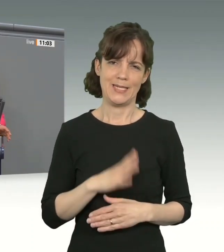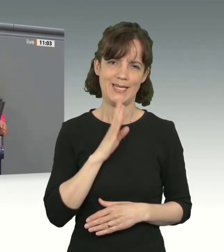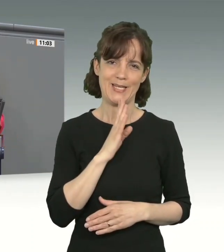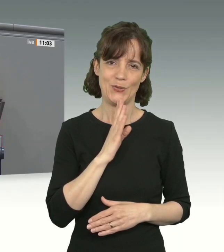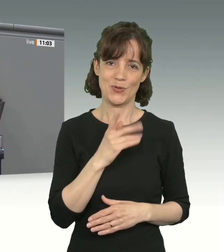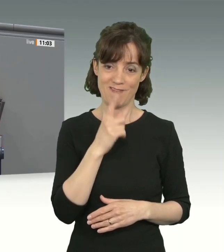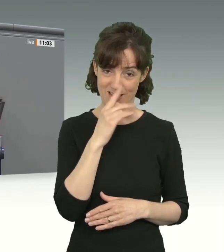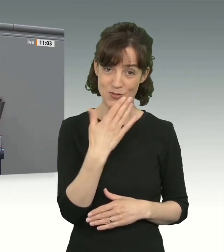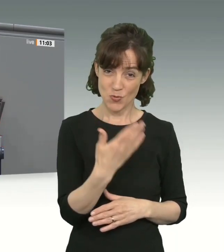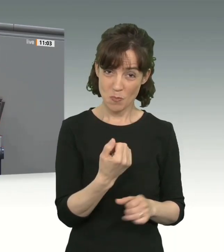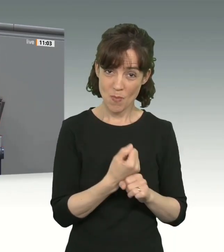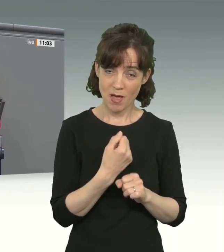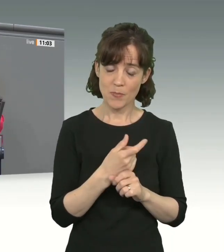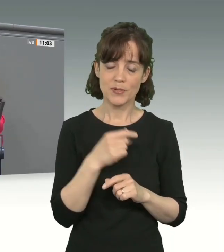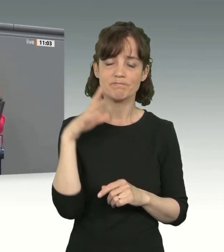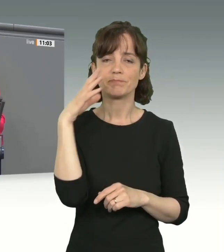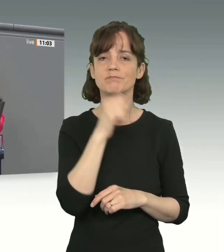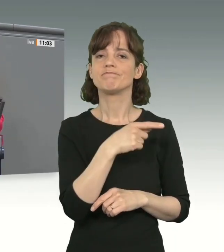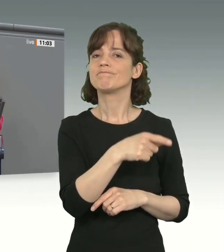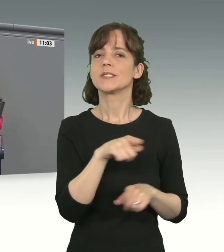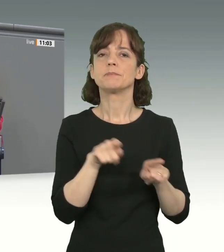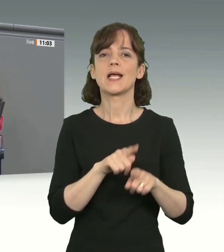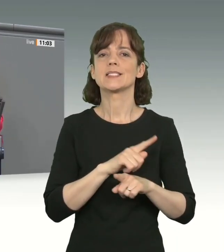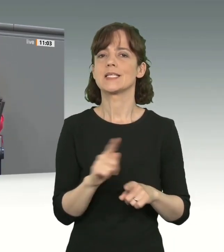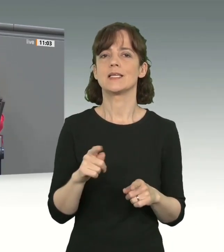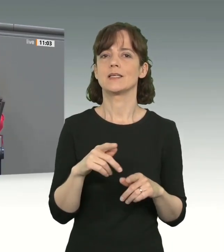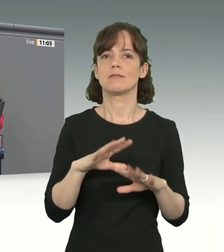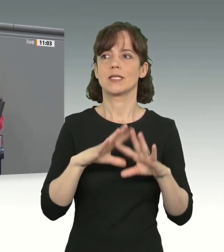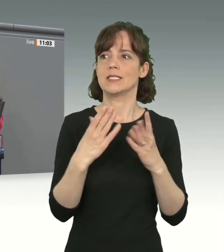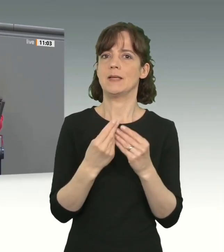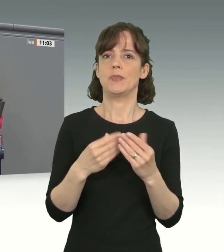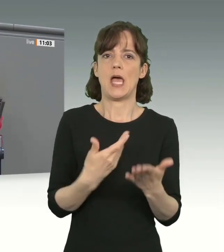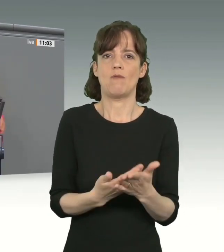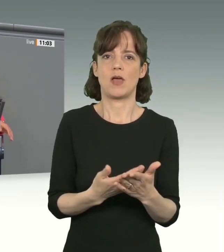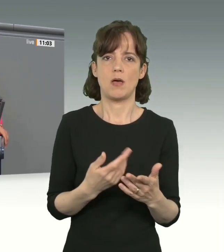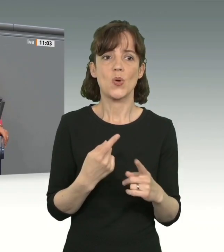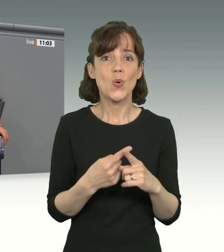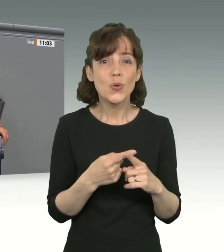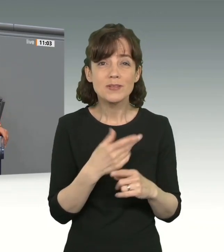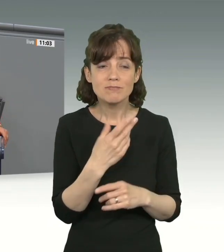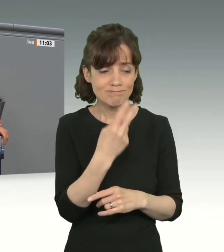komplexen Gesamtaufgabe nicht gewachsen sind, sie zeigen auch, dass sie keine eigenen Ideen haben.